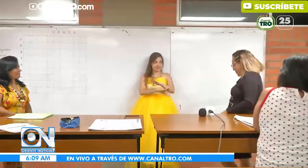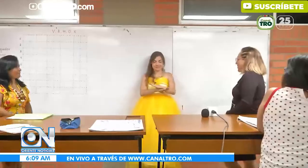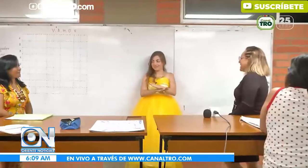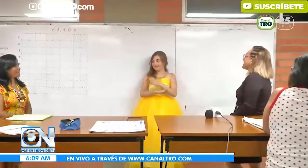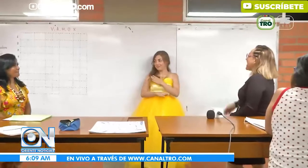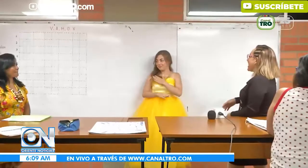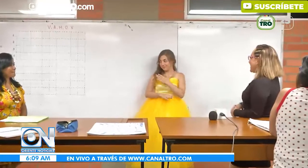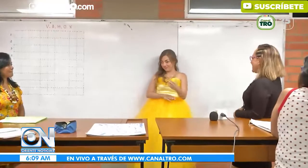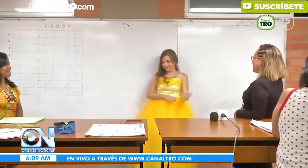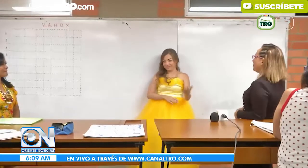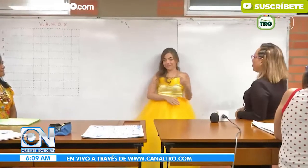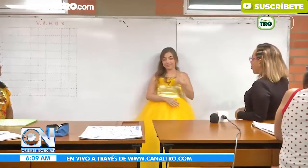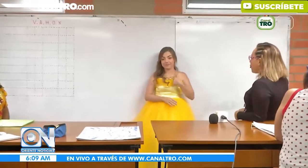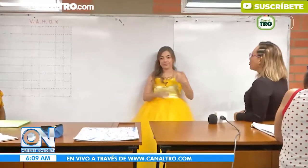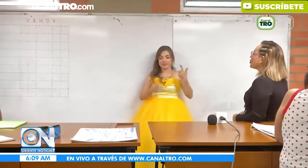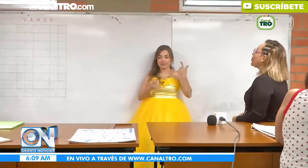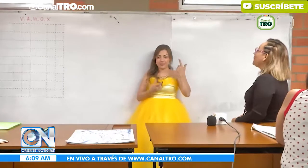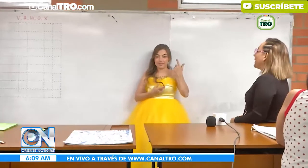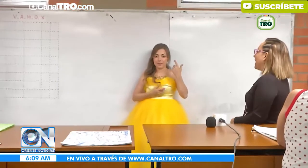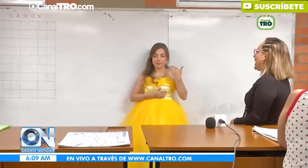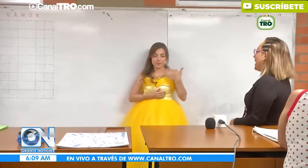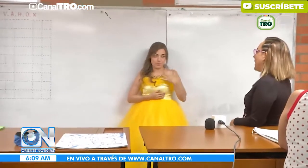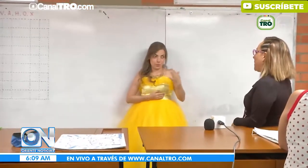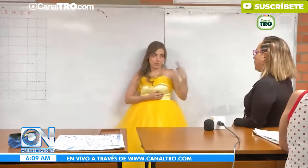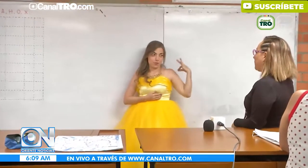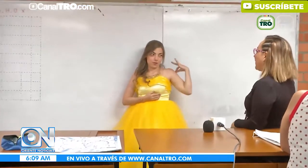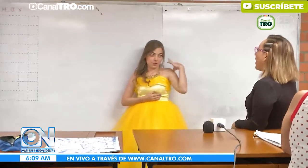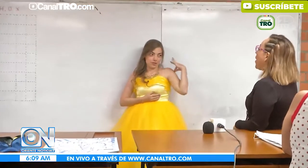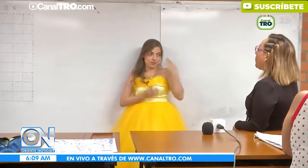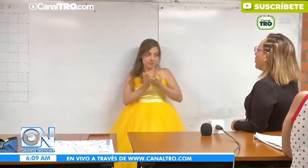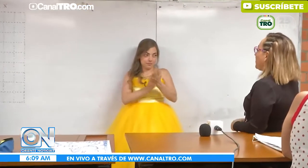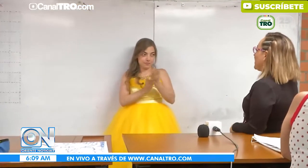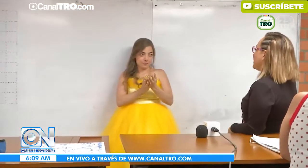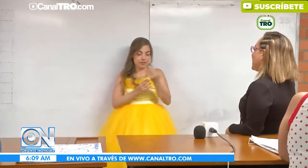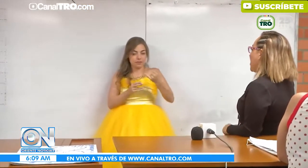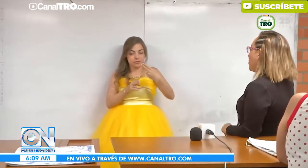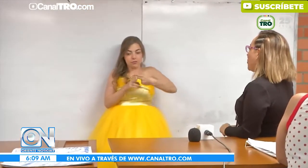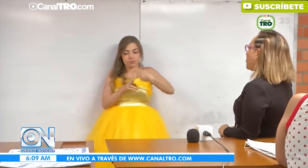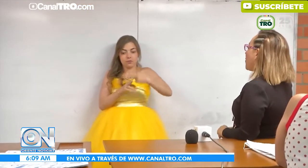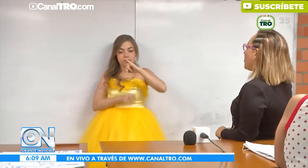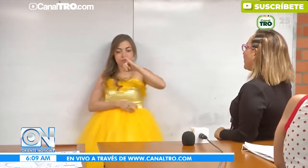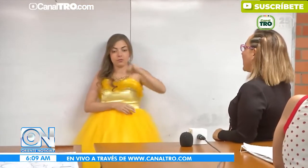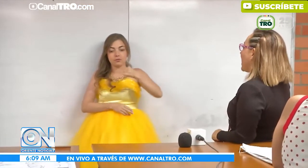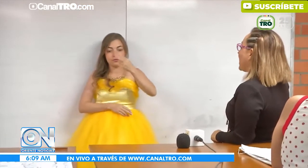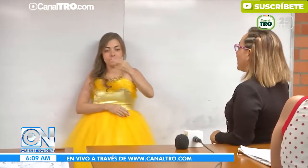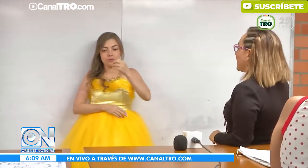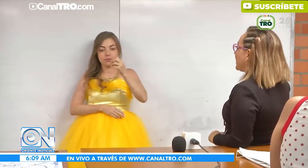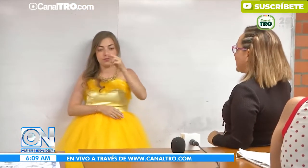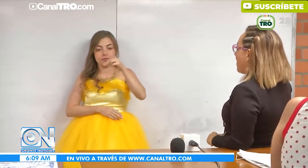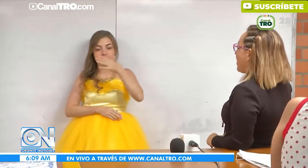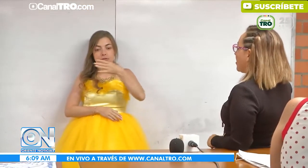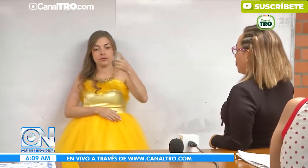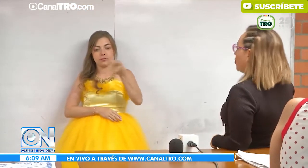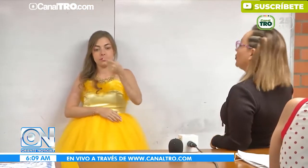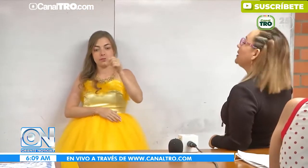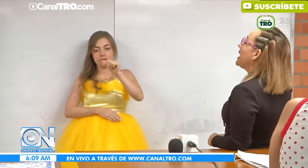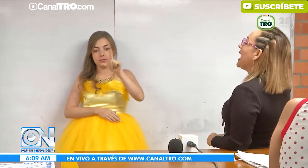Muy buenas tardes, mucho gusto. Ella es Estefani Duarte, estudiante de gestión de la moda en las unidades tecnológicas de